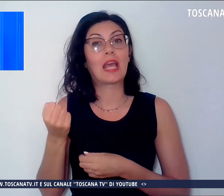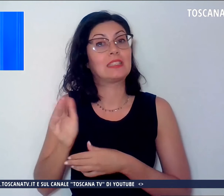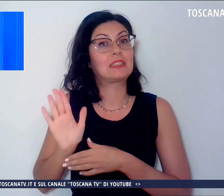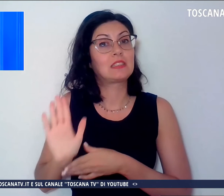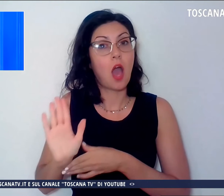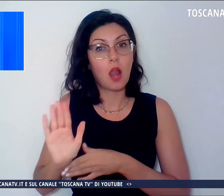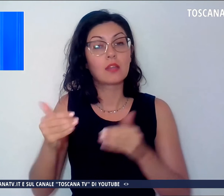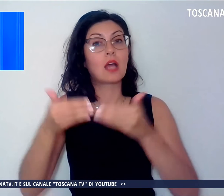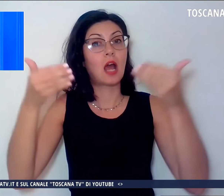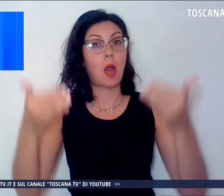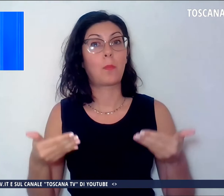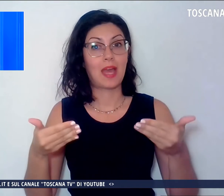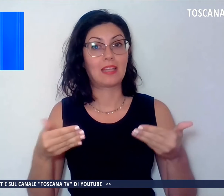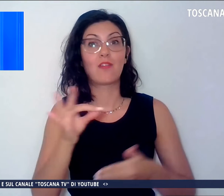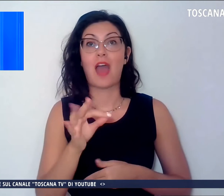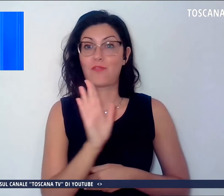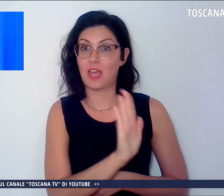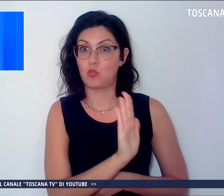piattaforma di Farfek.